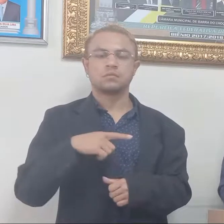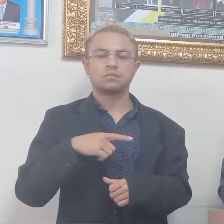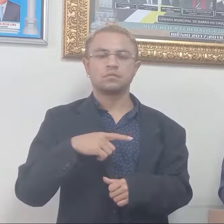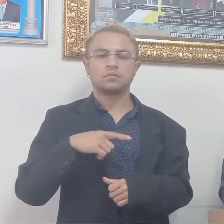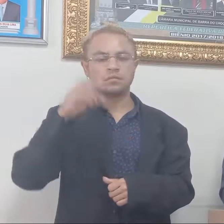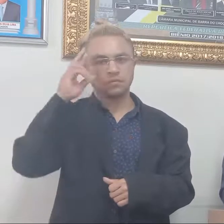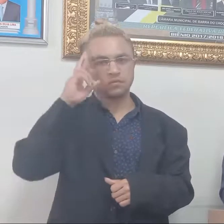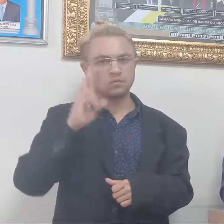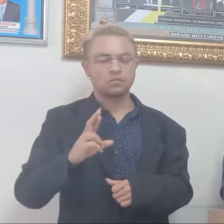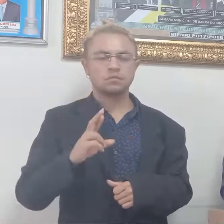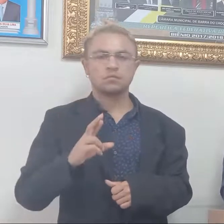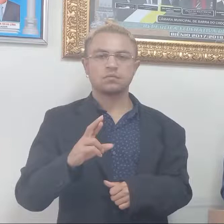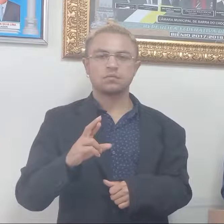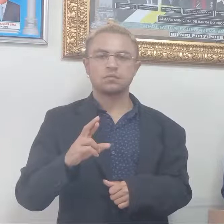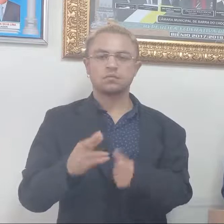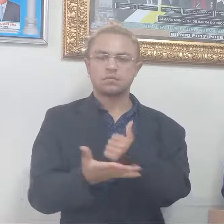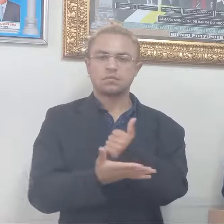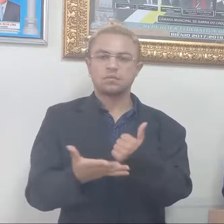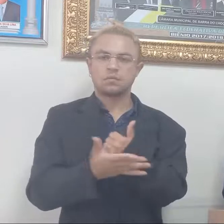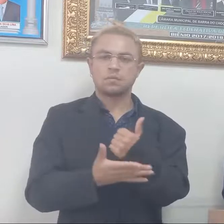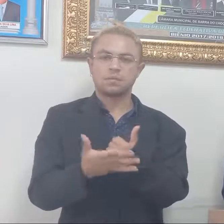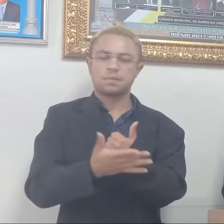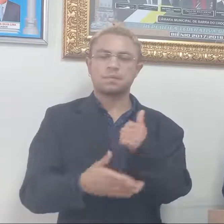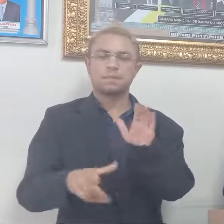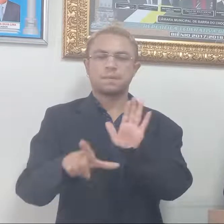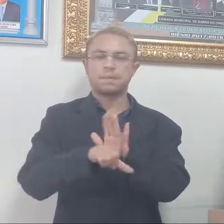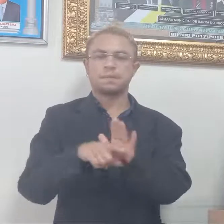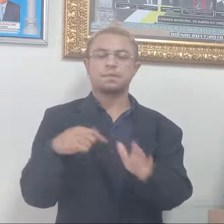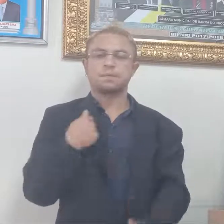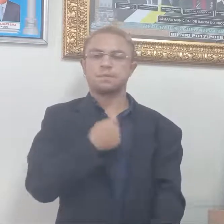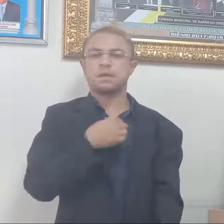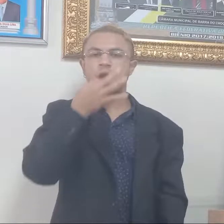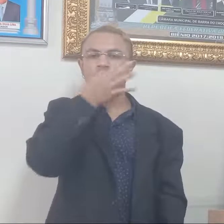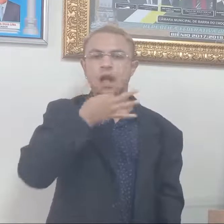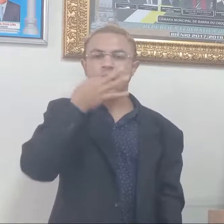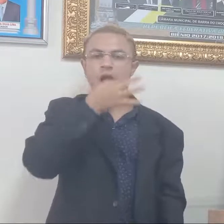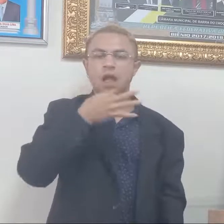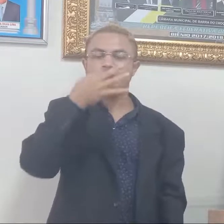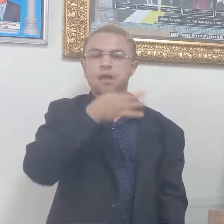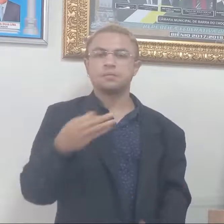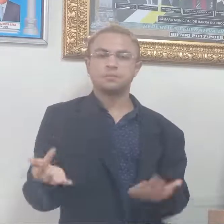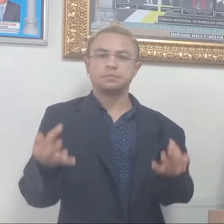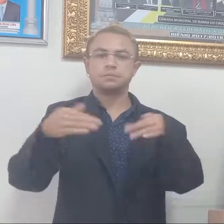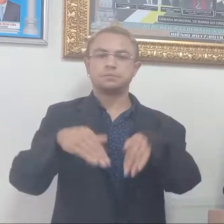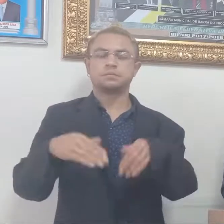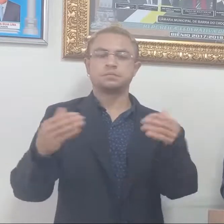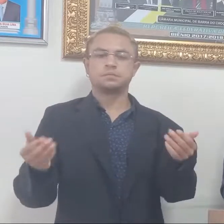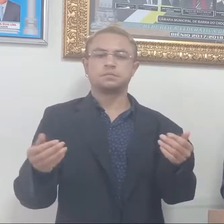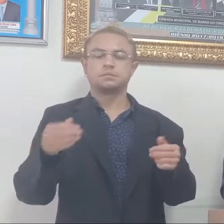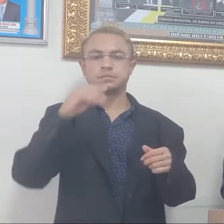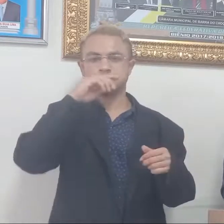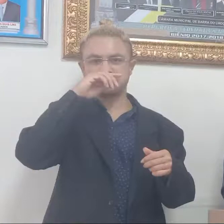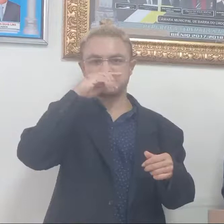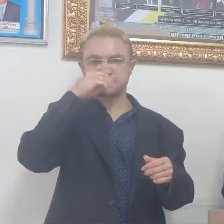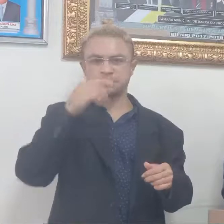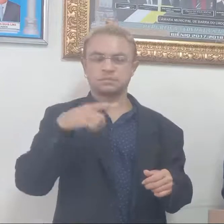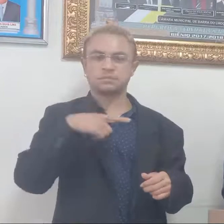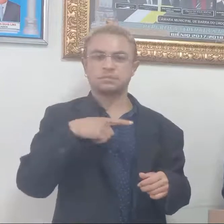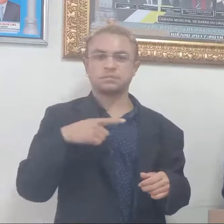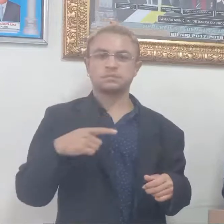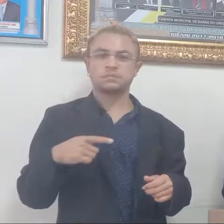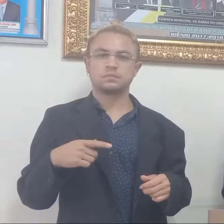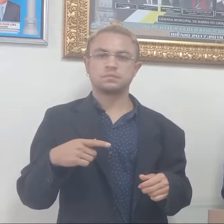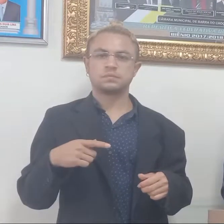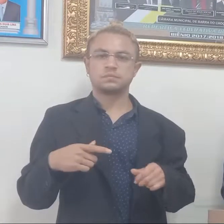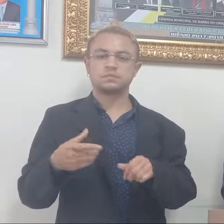constitucionais e legais, opinamos de forma conclusiva pela aprovação da proposição